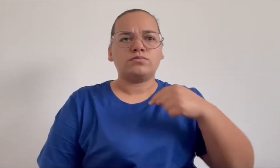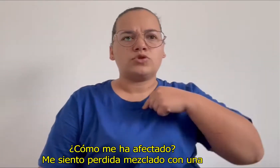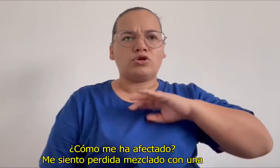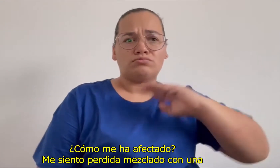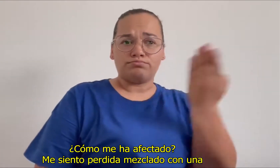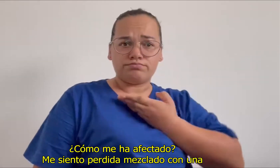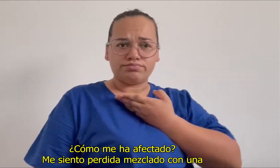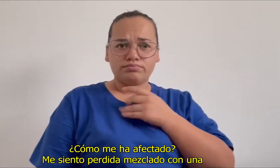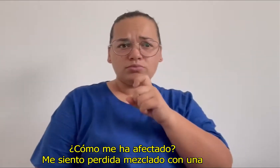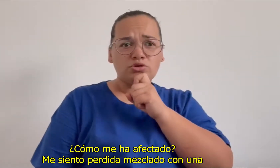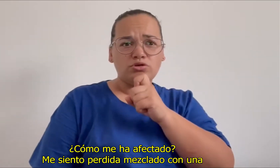¿Cómo me ha afectado?